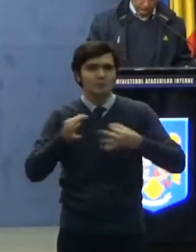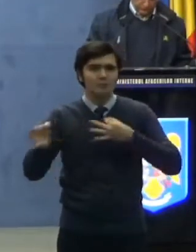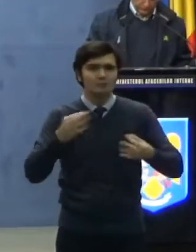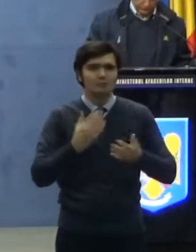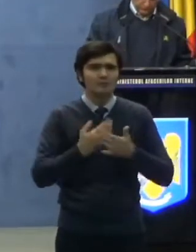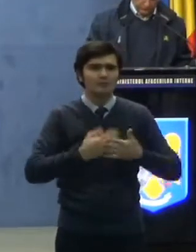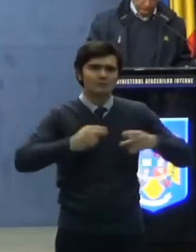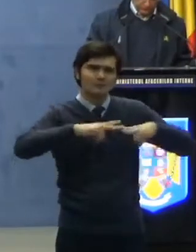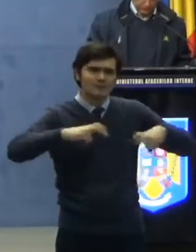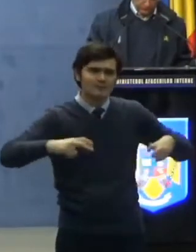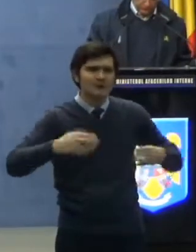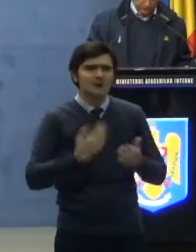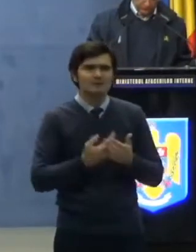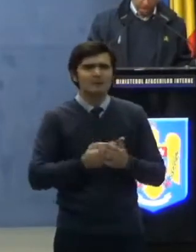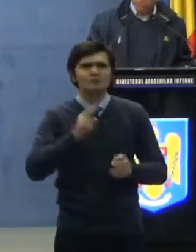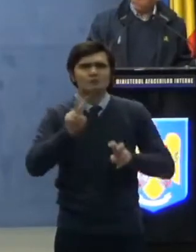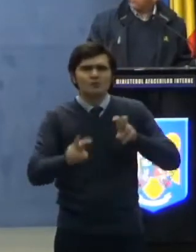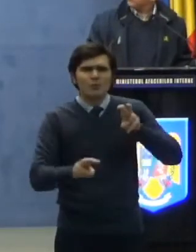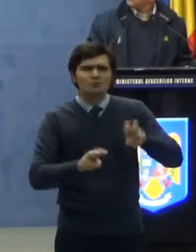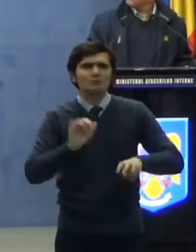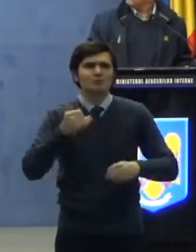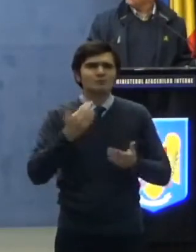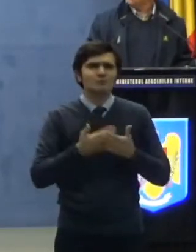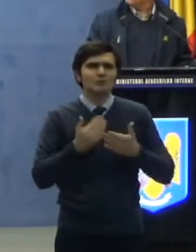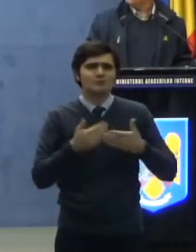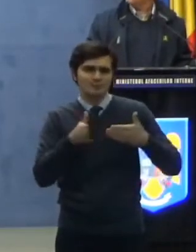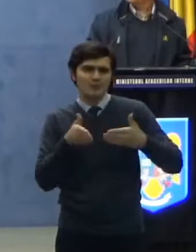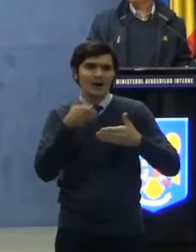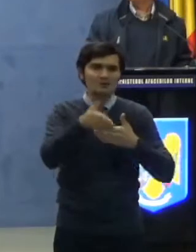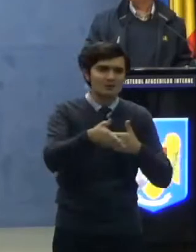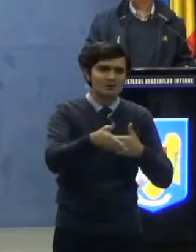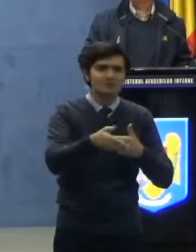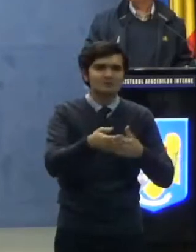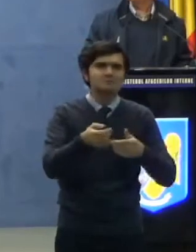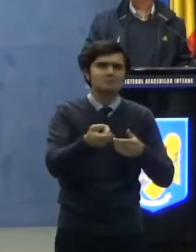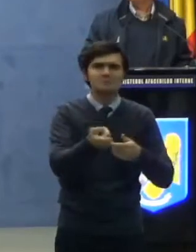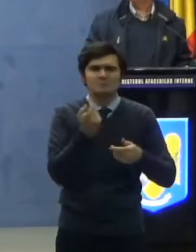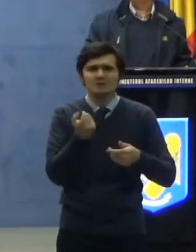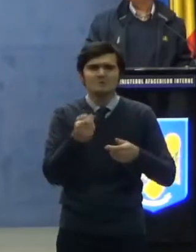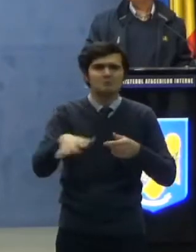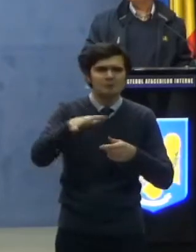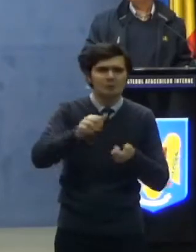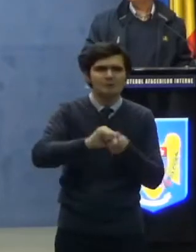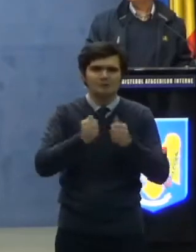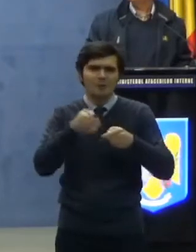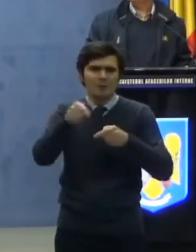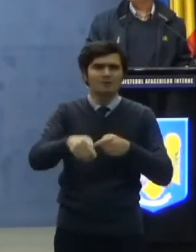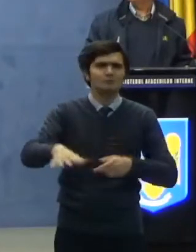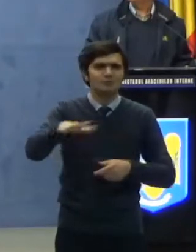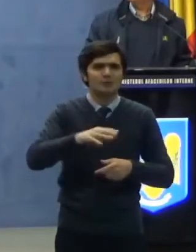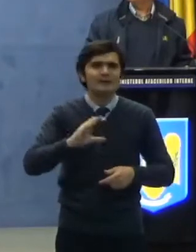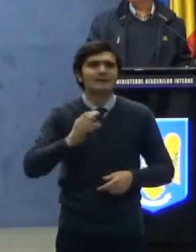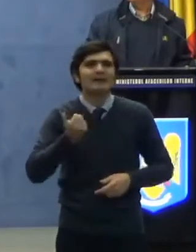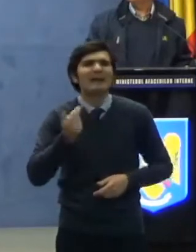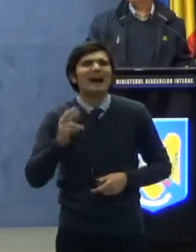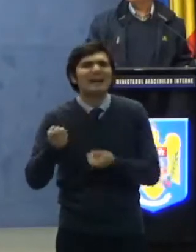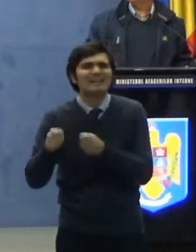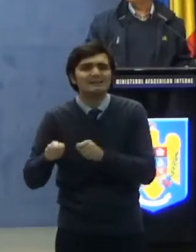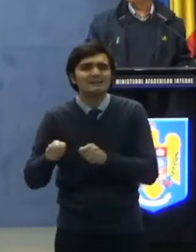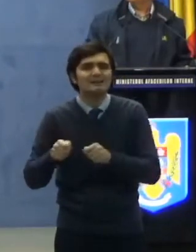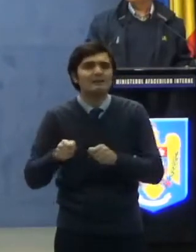verificare, control și acces în și din spre zona carantinată se realizează de către